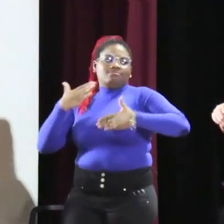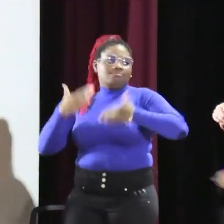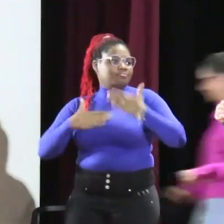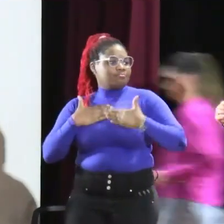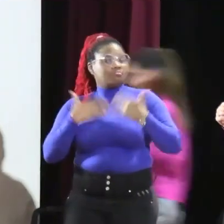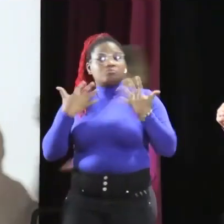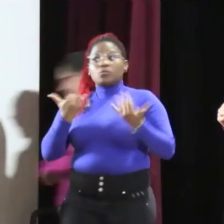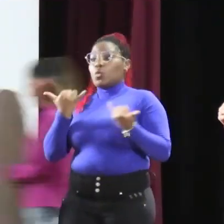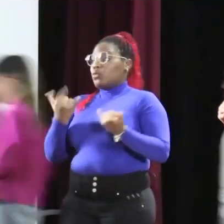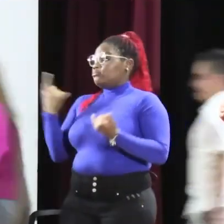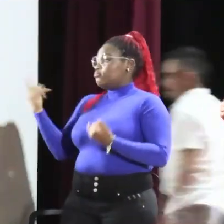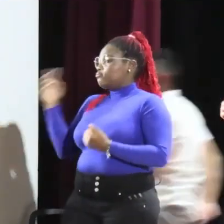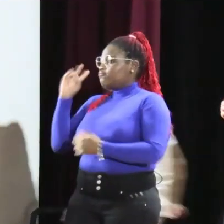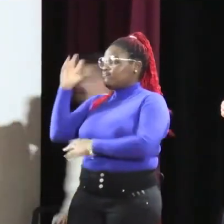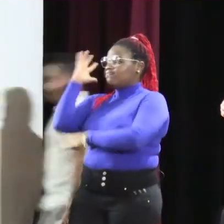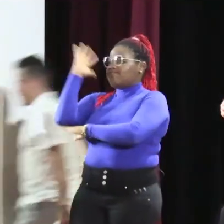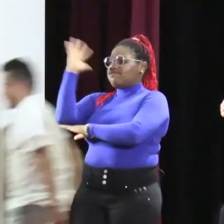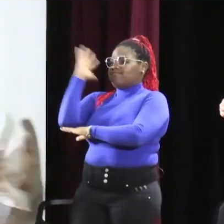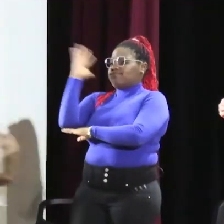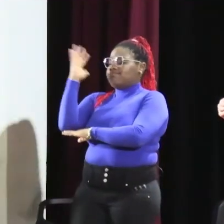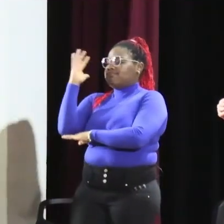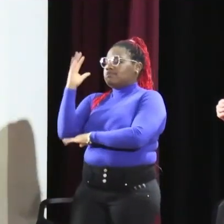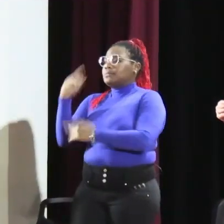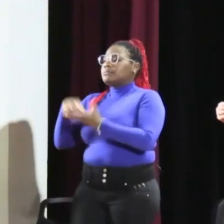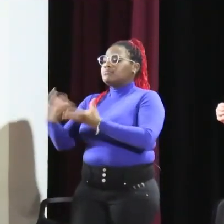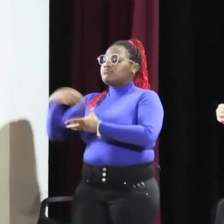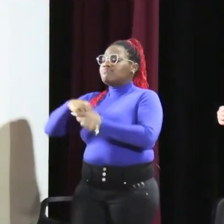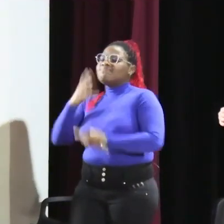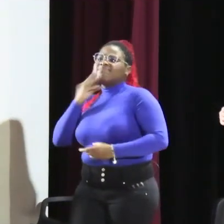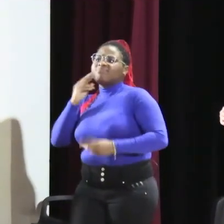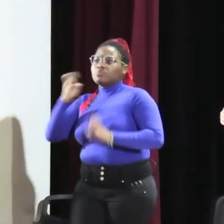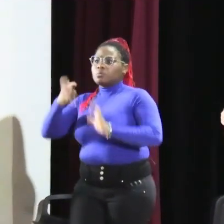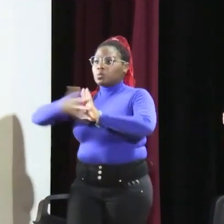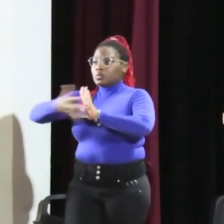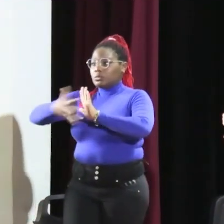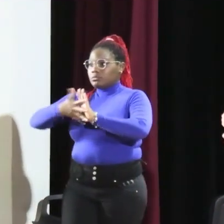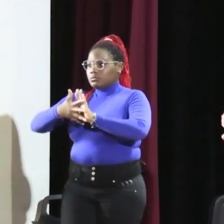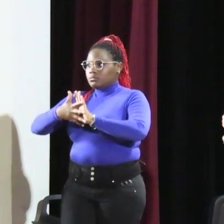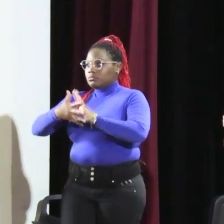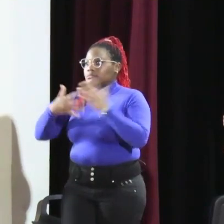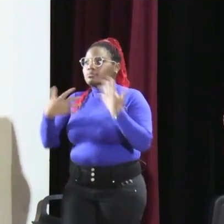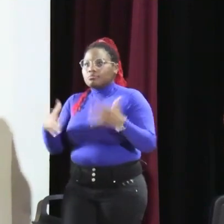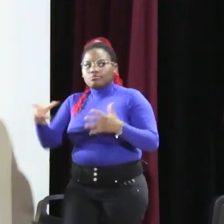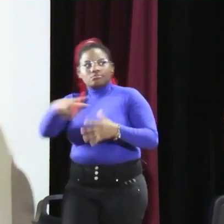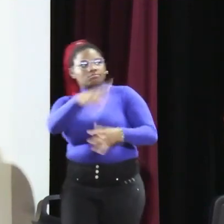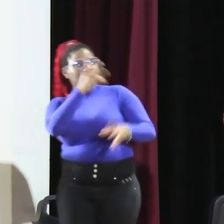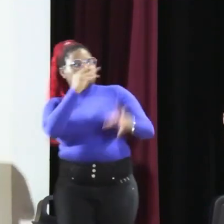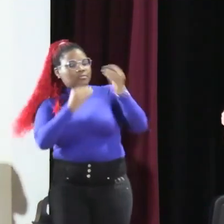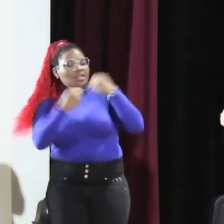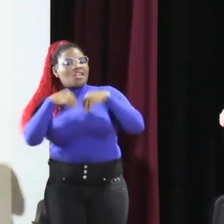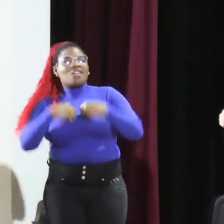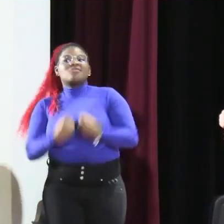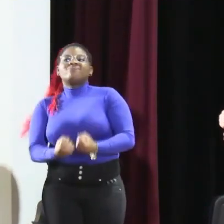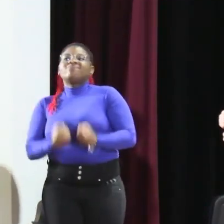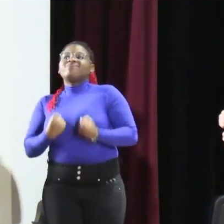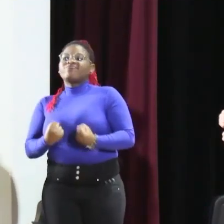Bueno, la verdad es que estoy muy contenta por este panel. Ha sido una experiencia. Tengo experiencia como